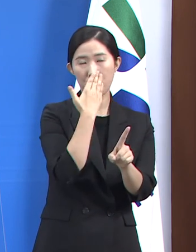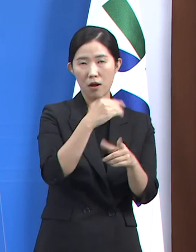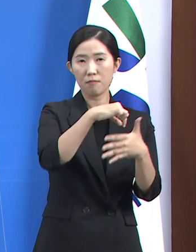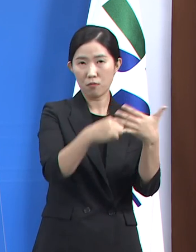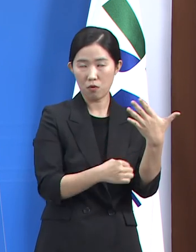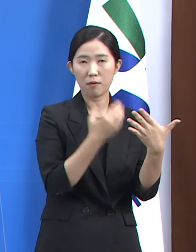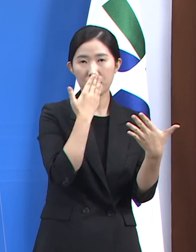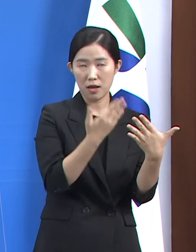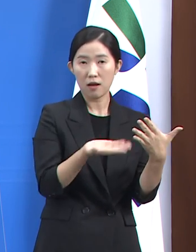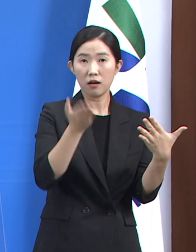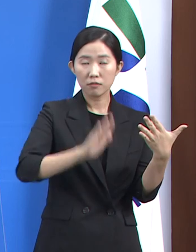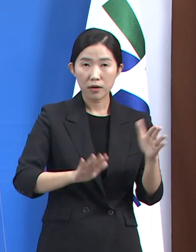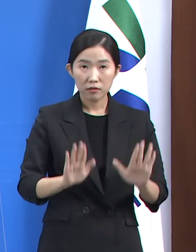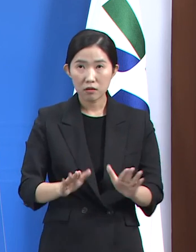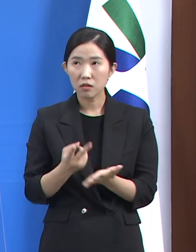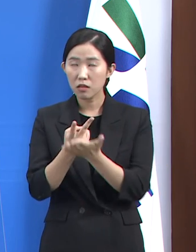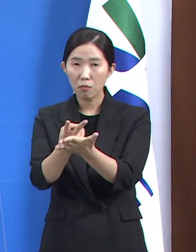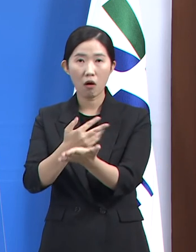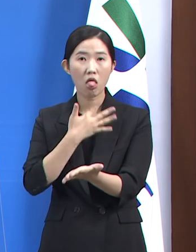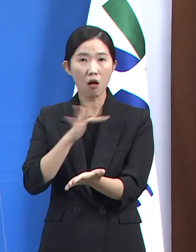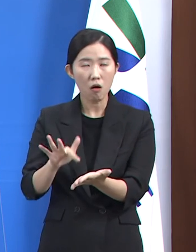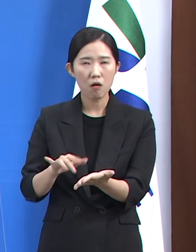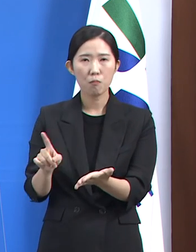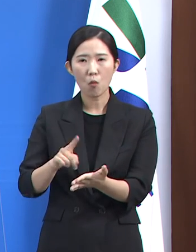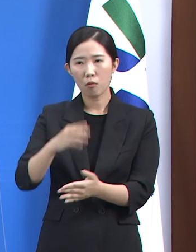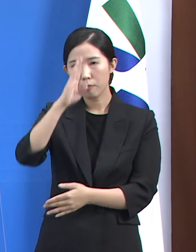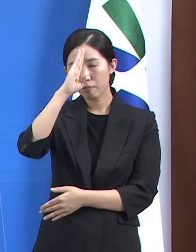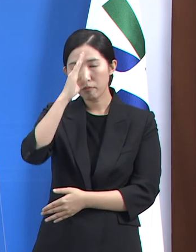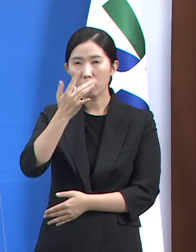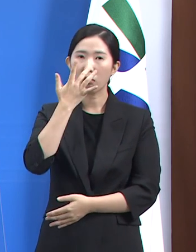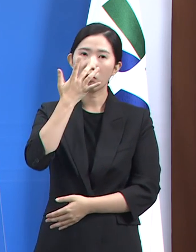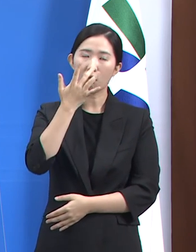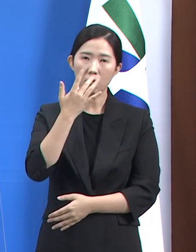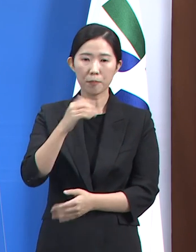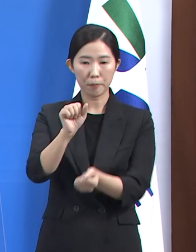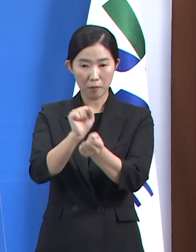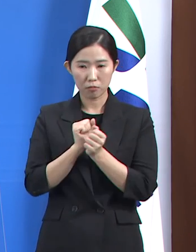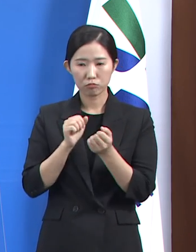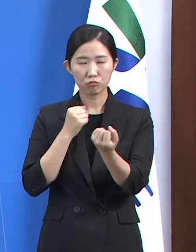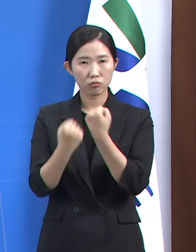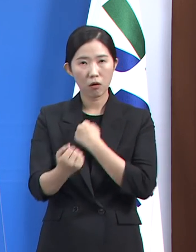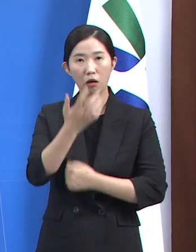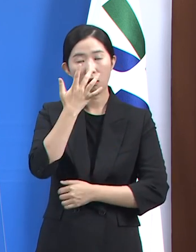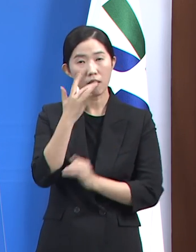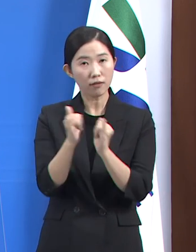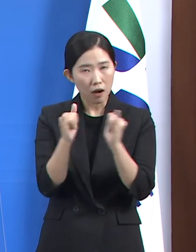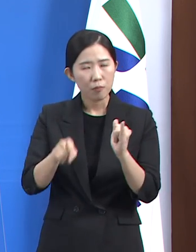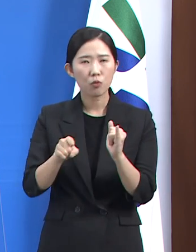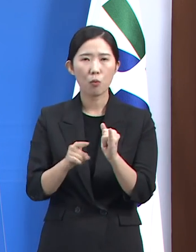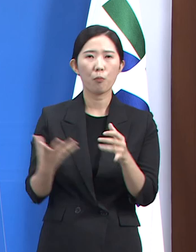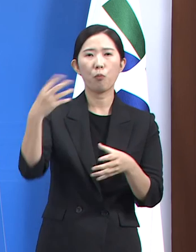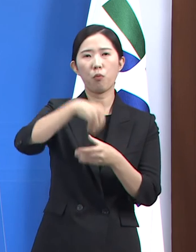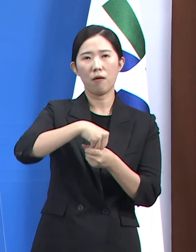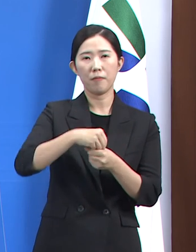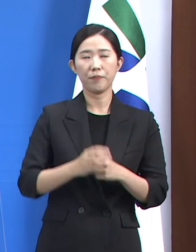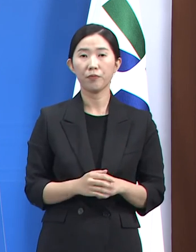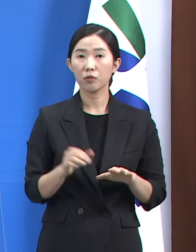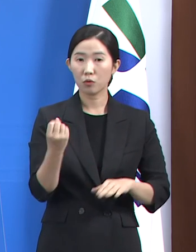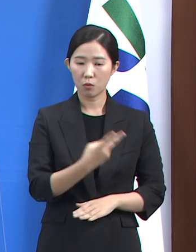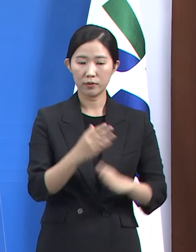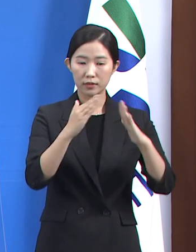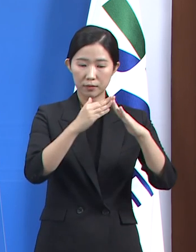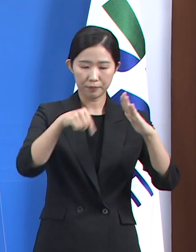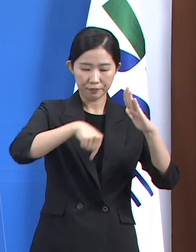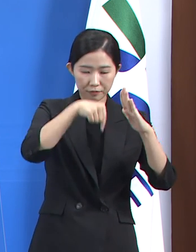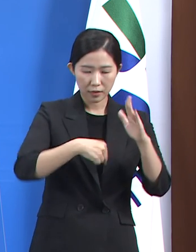요인이 없는 경증 무증상 확진자로 확대해 운영합니다. 또한 재택치료의 체계적 관리를 위해